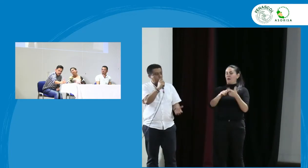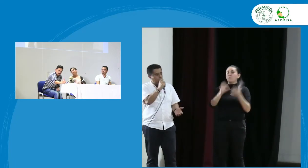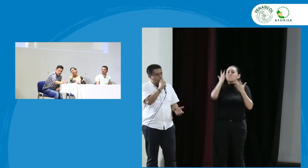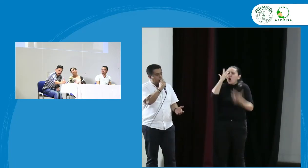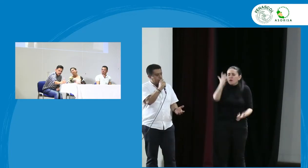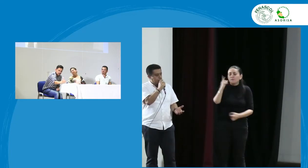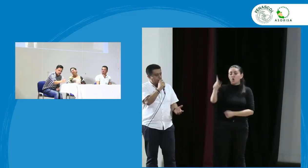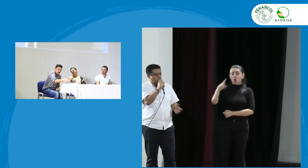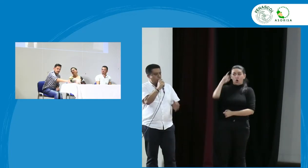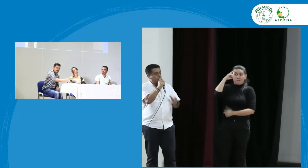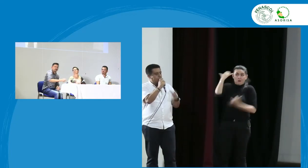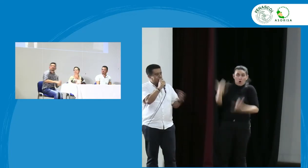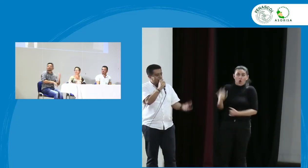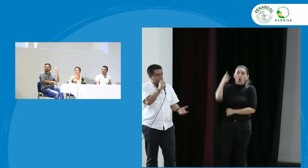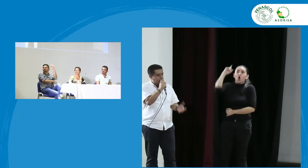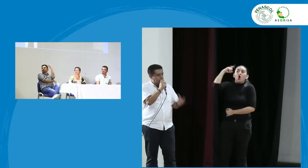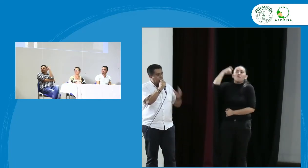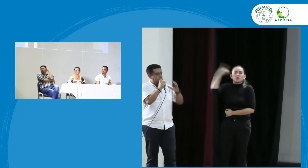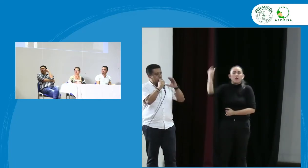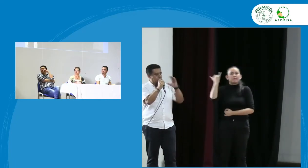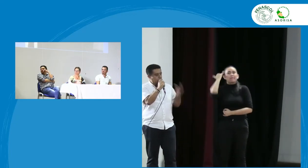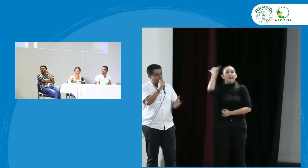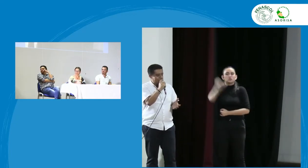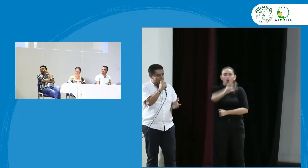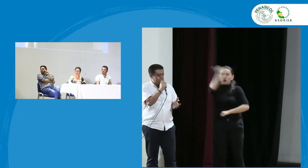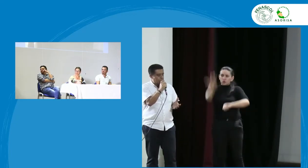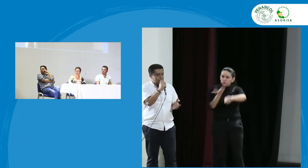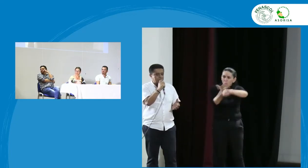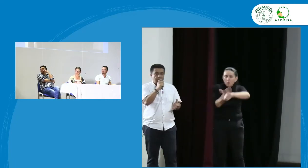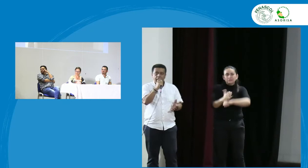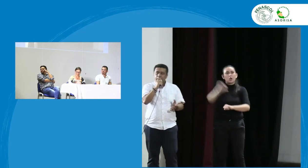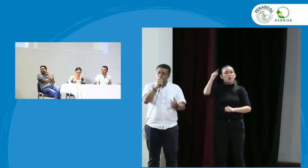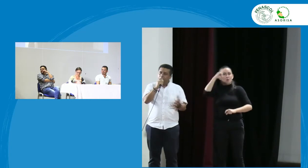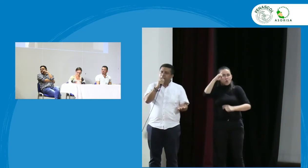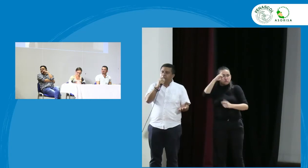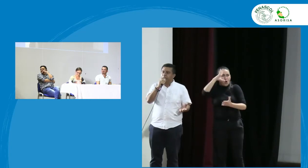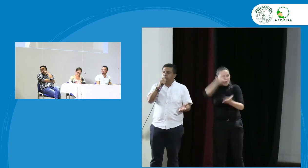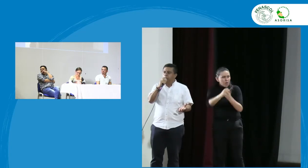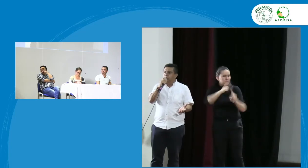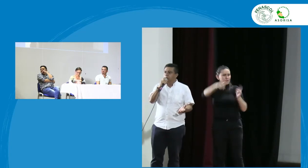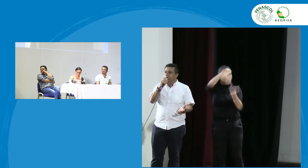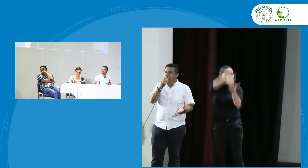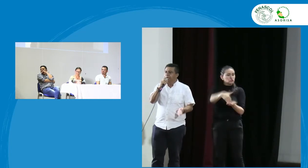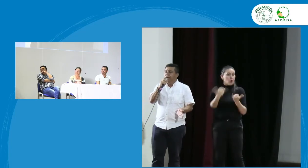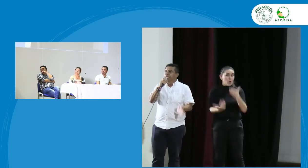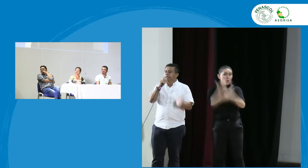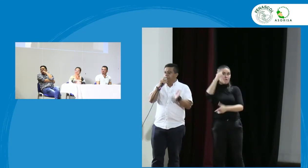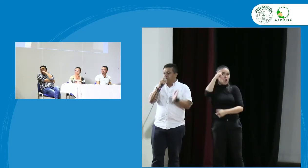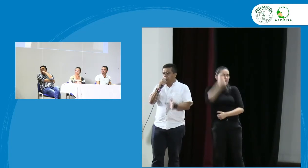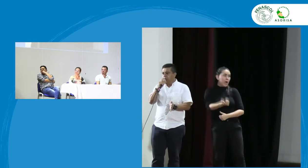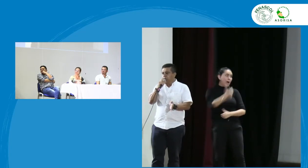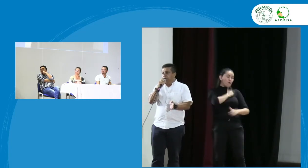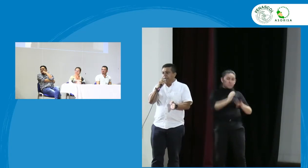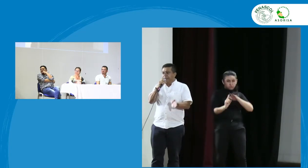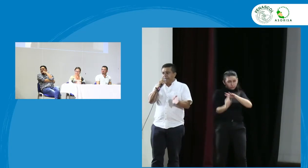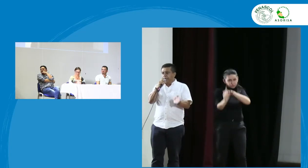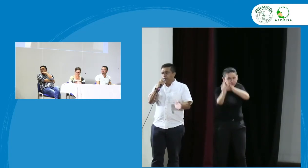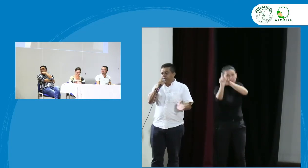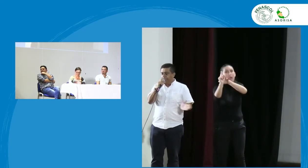cierto con otras alternativas con otras visiones poder tener esa oportunidad que todos tengamos desde